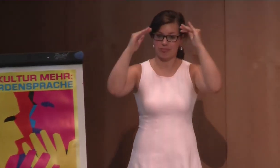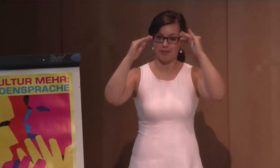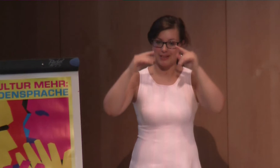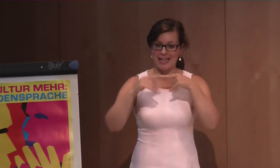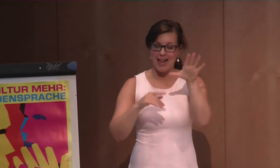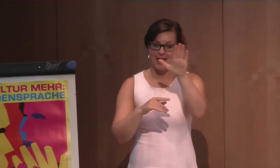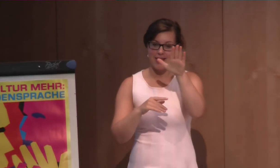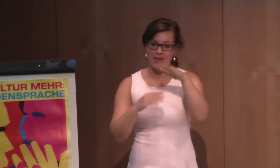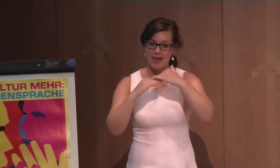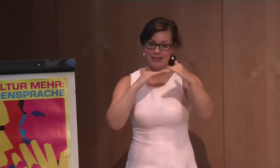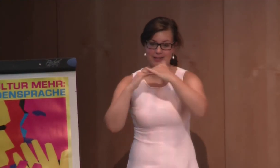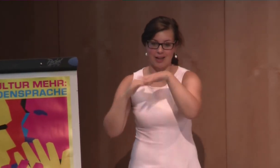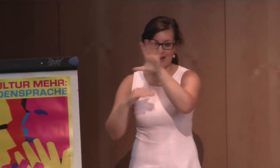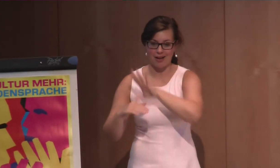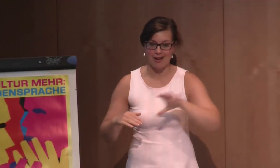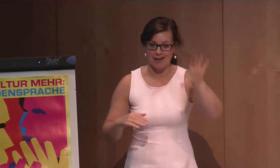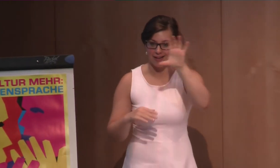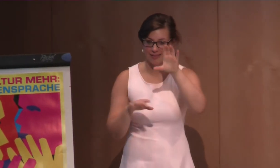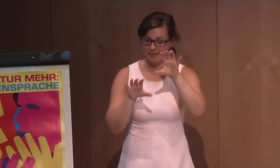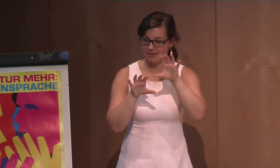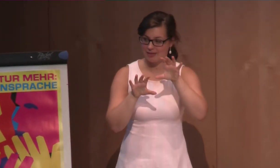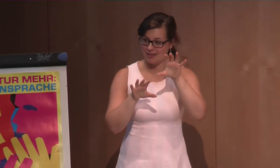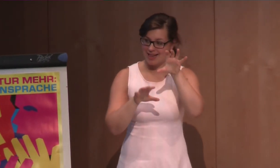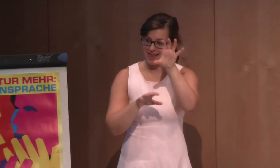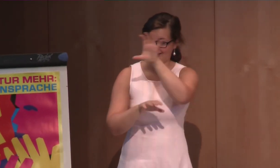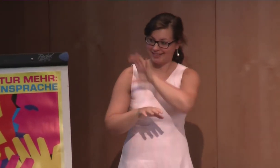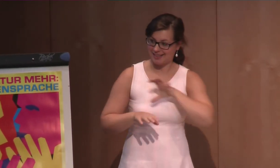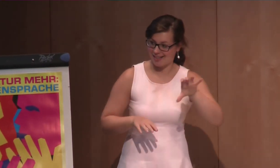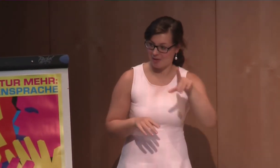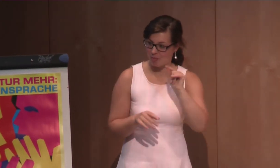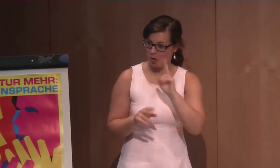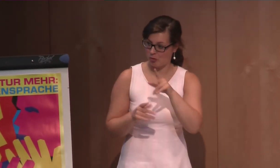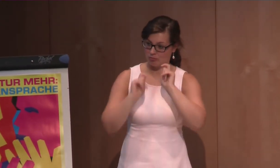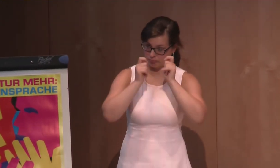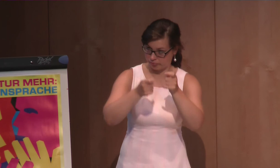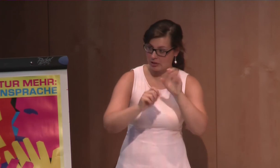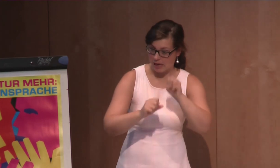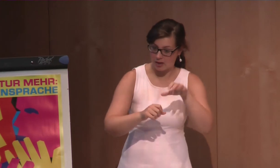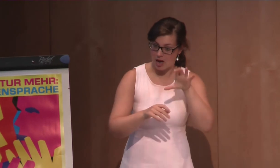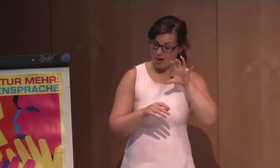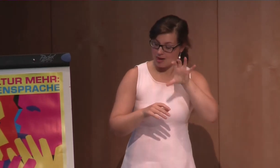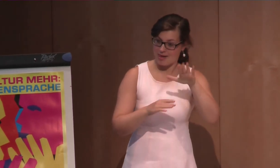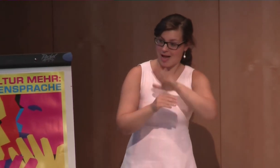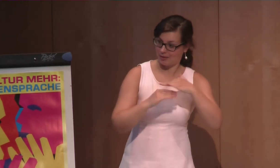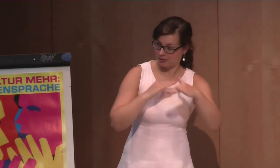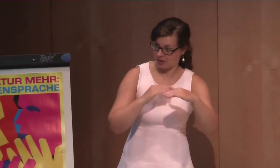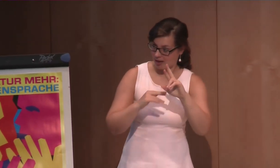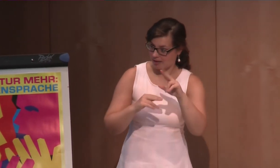die Gesetze und die Bildung sind ja nicht verbund gemacht, sondern das sind Ländergesetze. Also insofern ist das eine ganz andere Situation